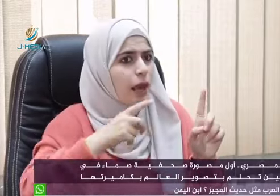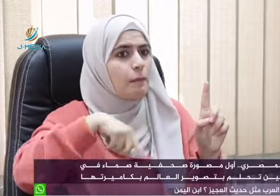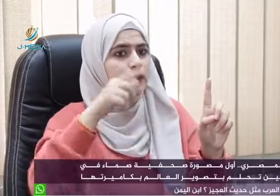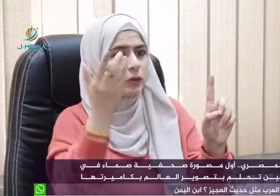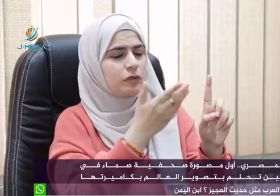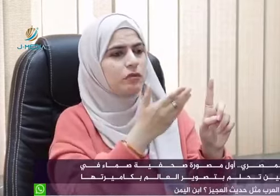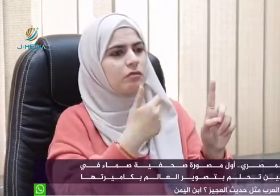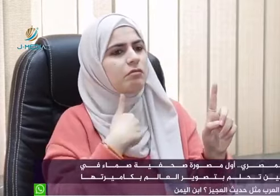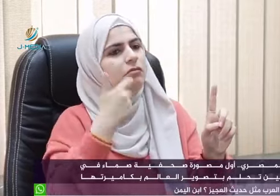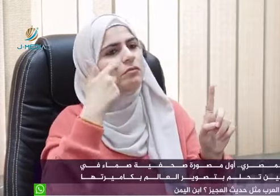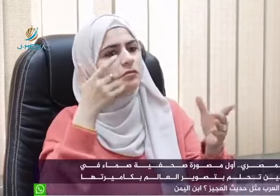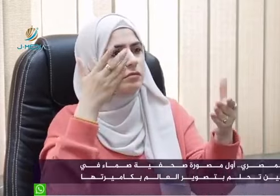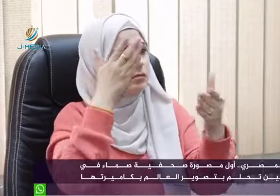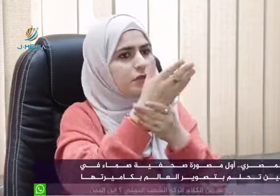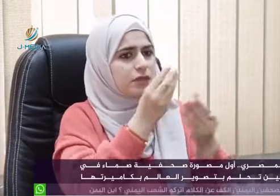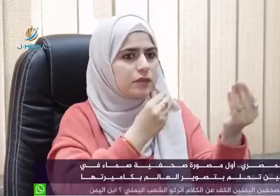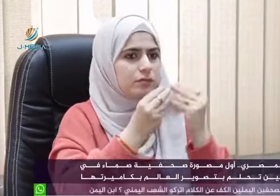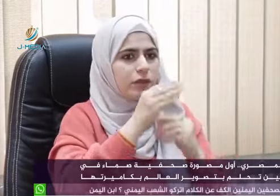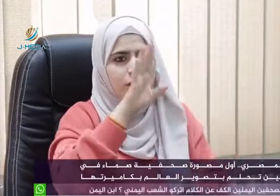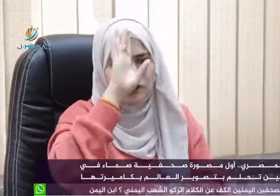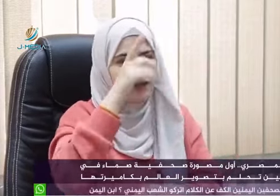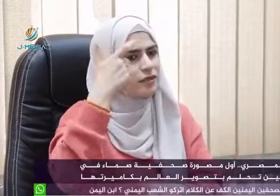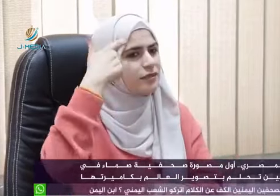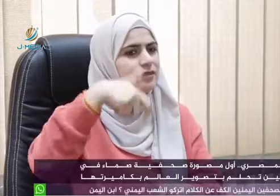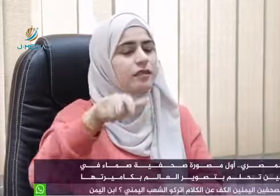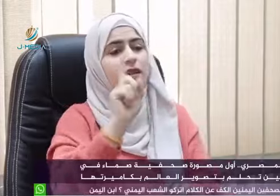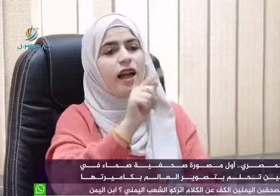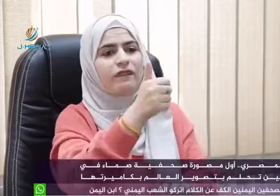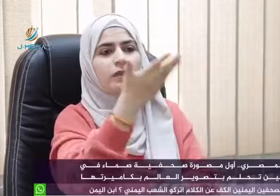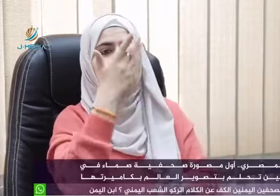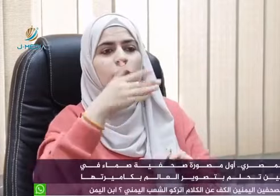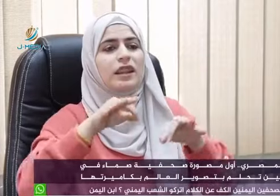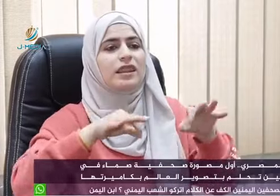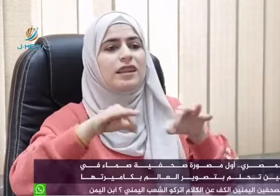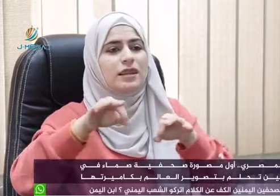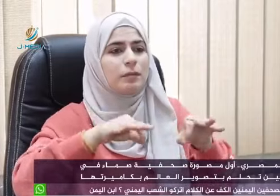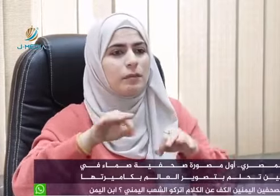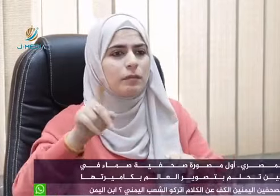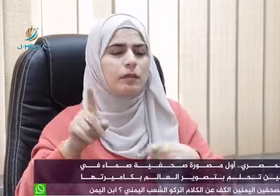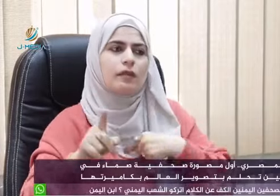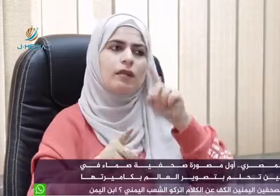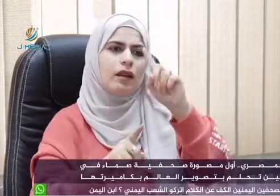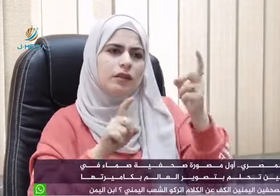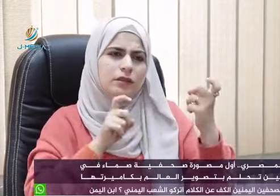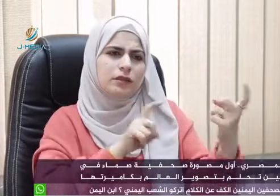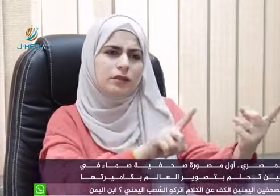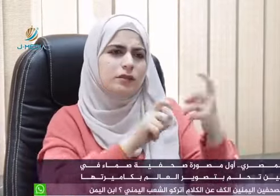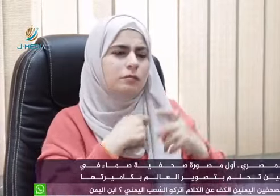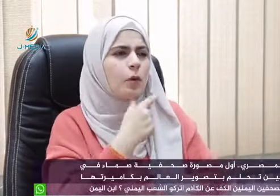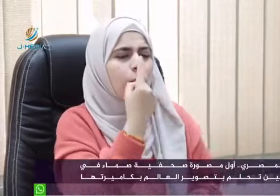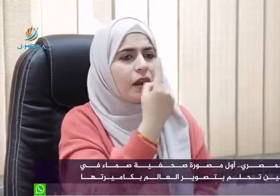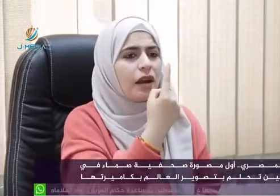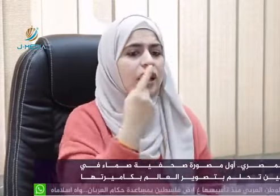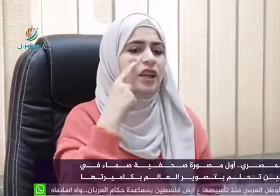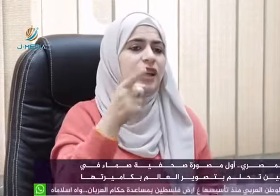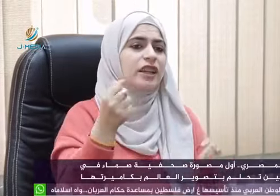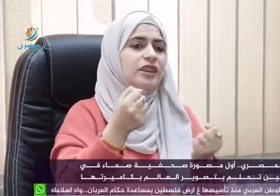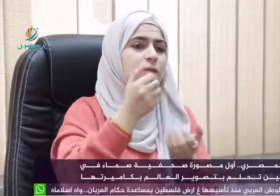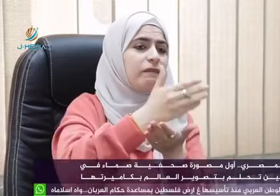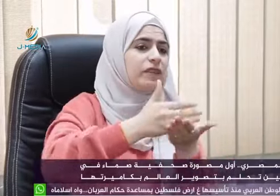فلسطين وقتها اللي هي ماريانا وعزة كانوا بيخدوا الدراسة وكان في تحديات